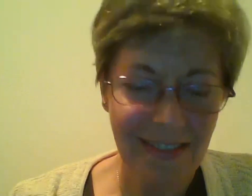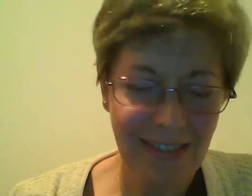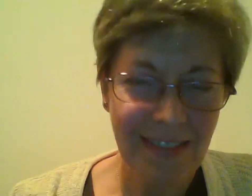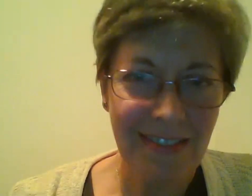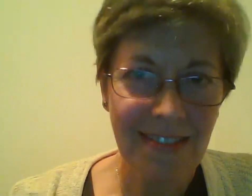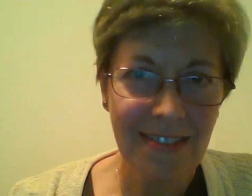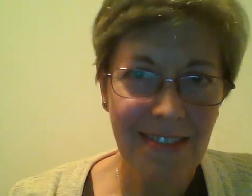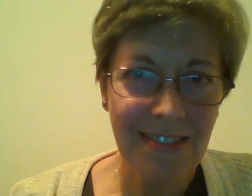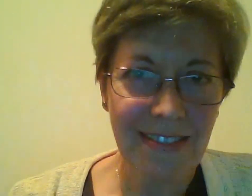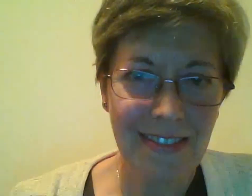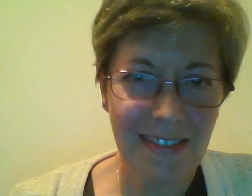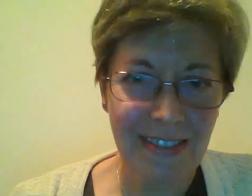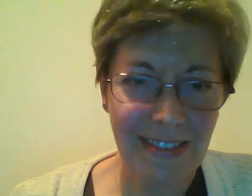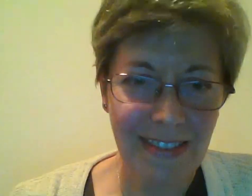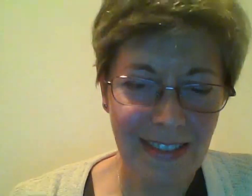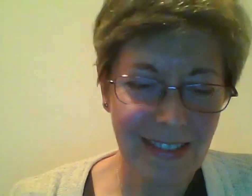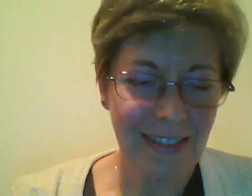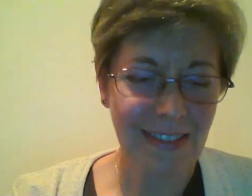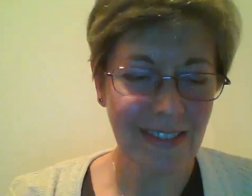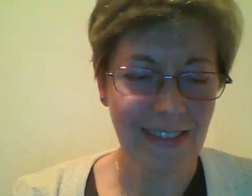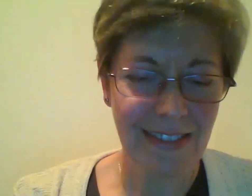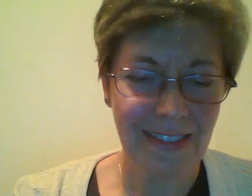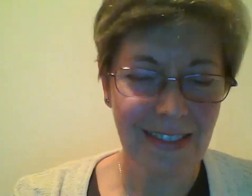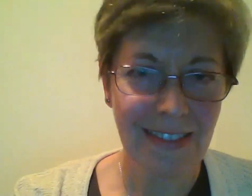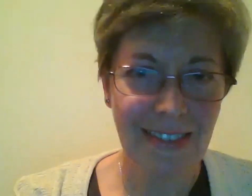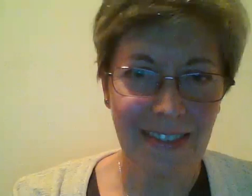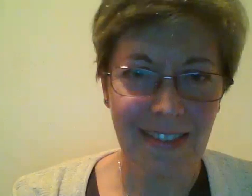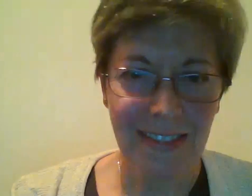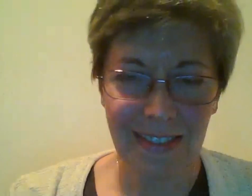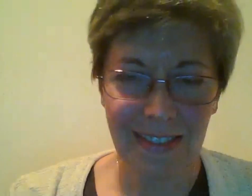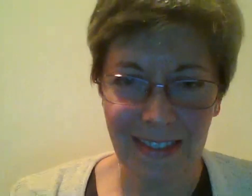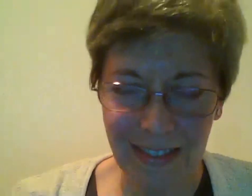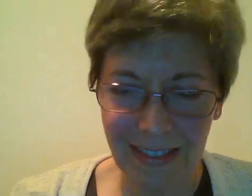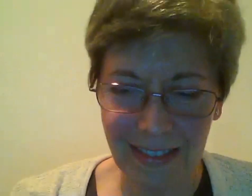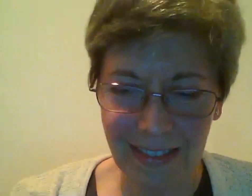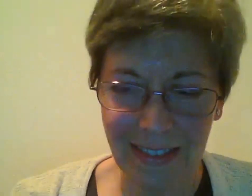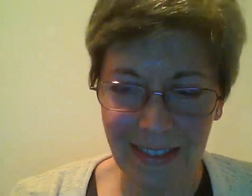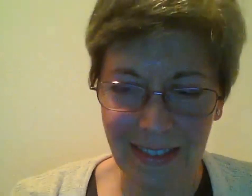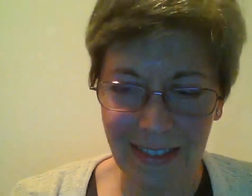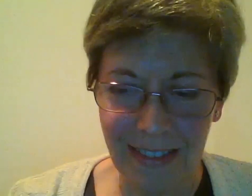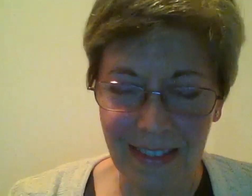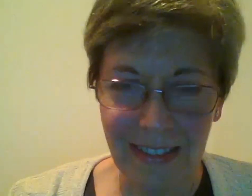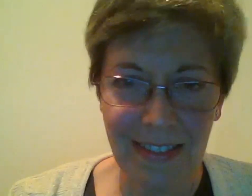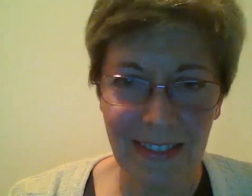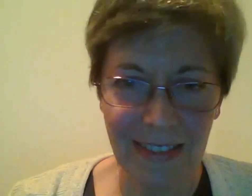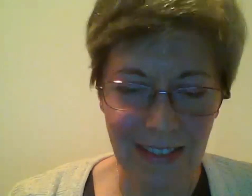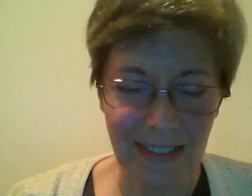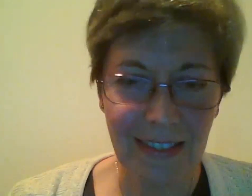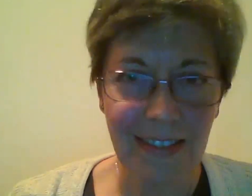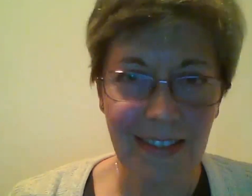vamos a escucharlas decime Lía si estás escuchándome para